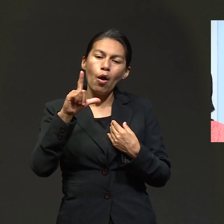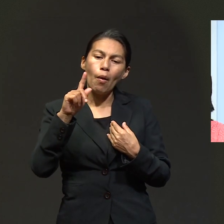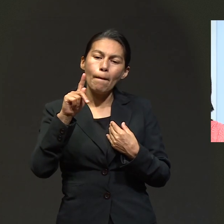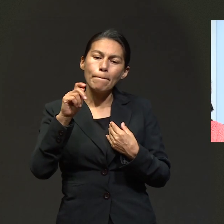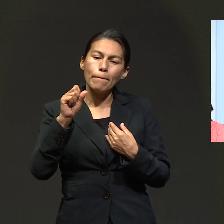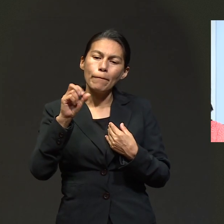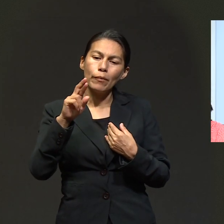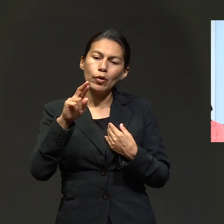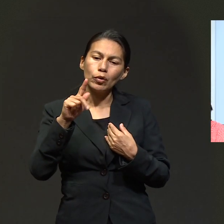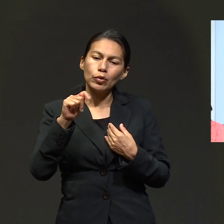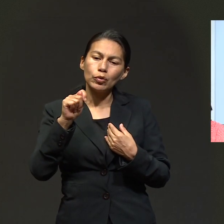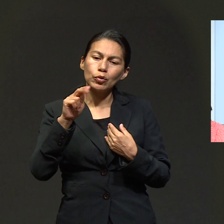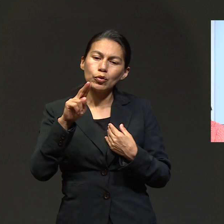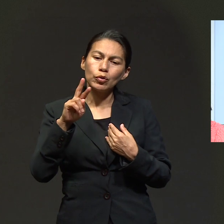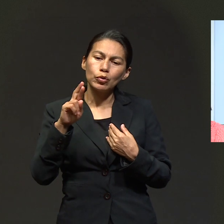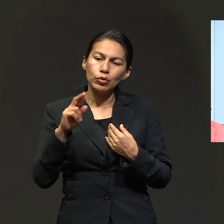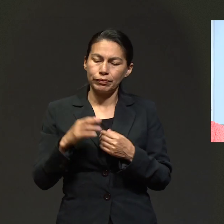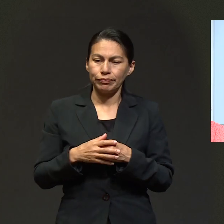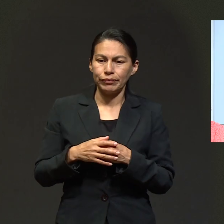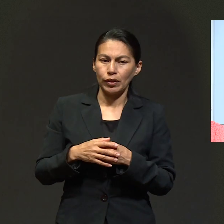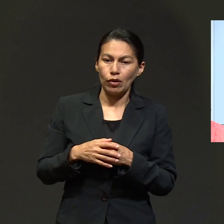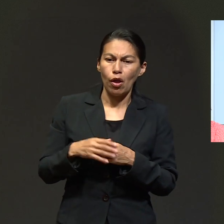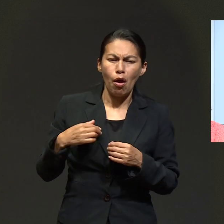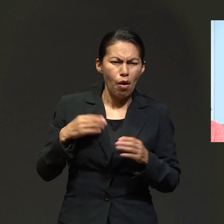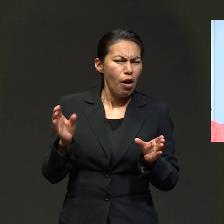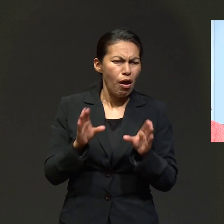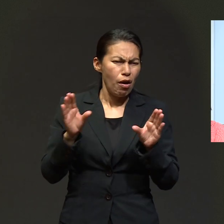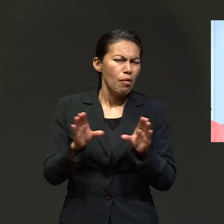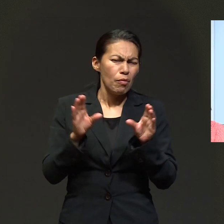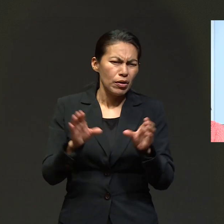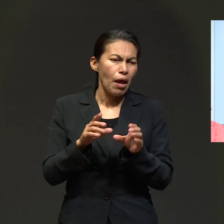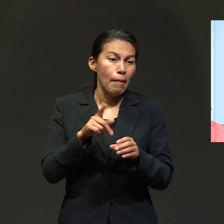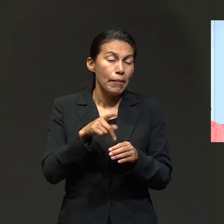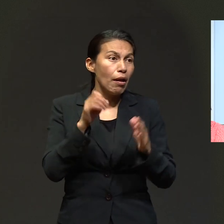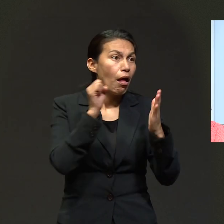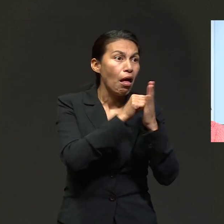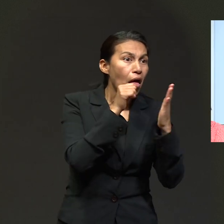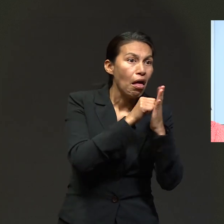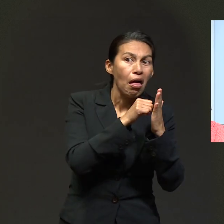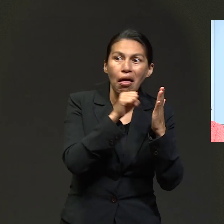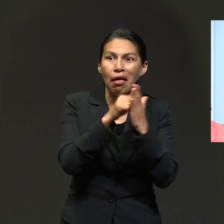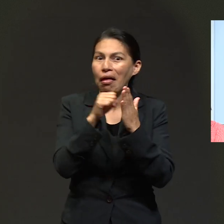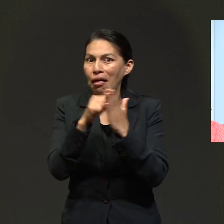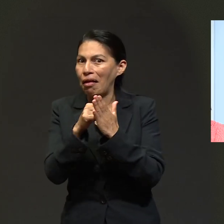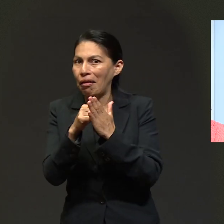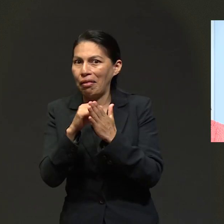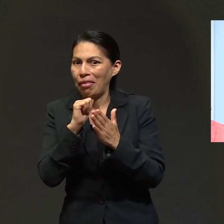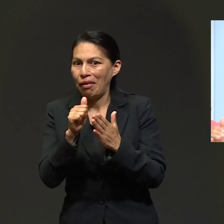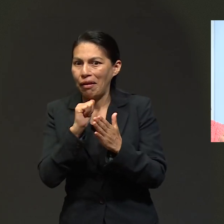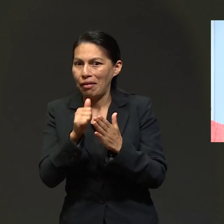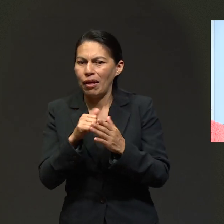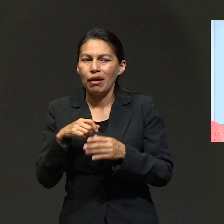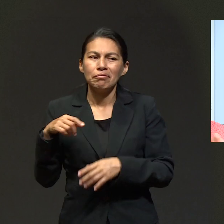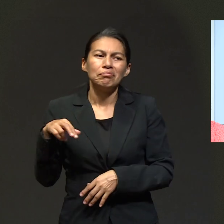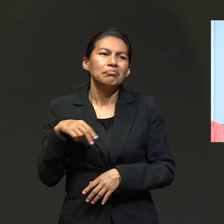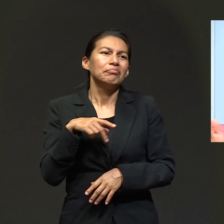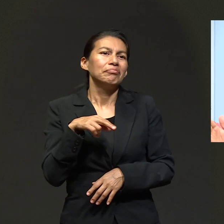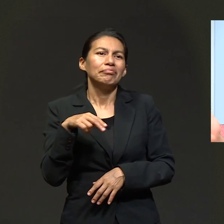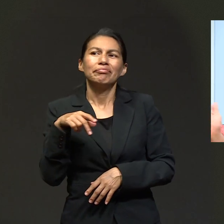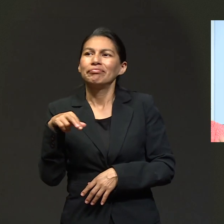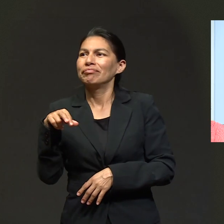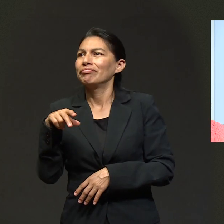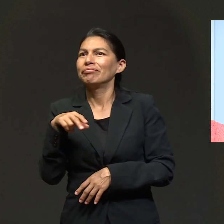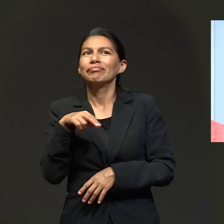colportur. Es decir, que uno trata de colportar, pero no se anima a tocar puertas, y nada más se la pasa ahí